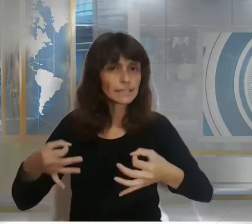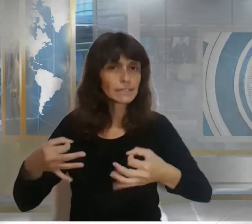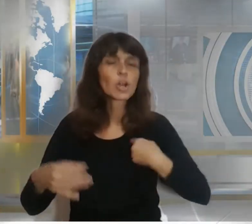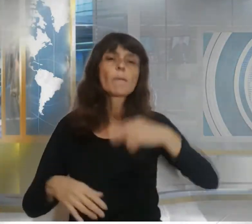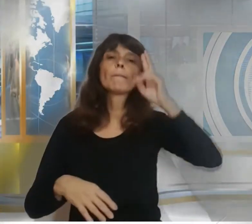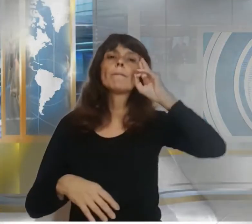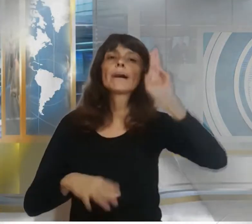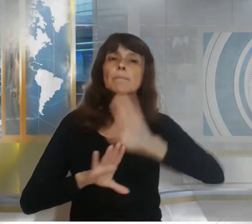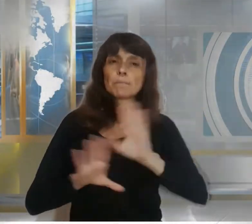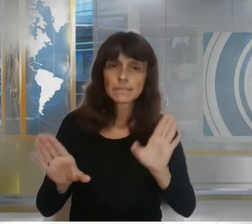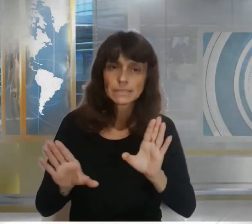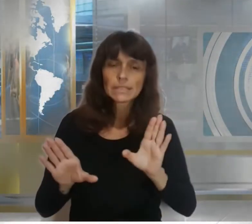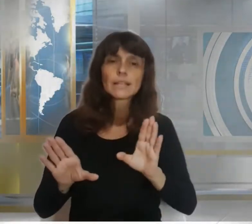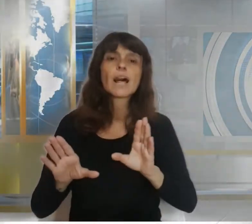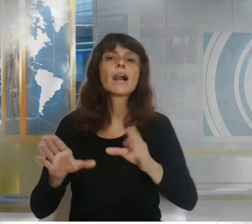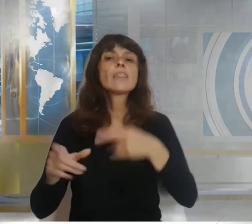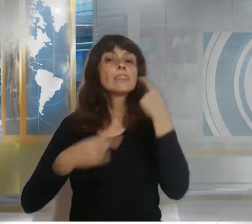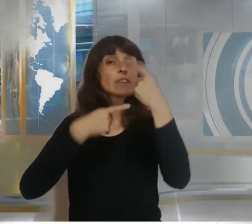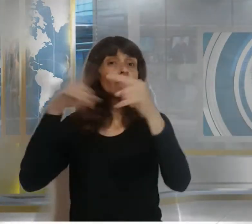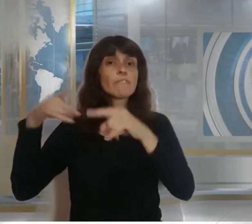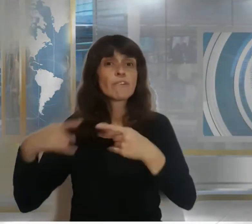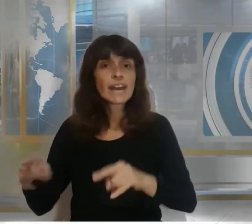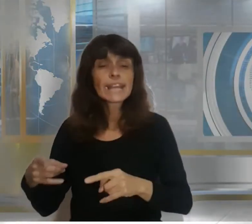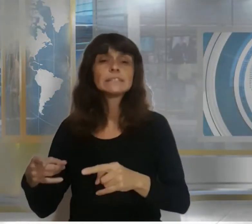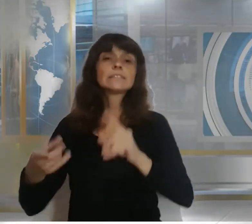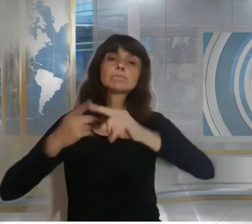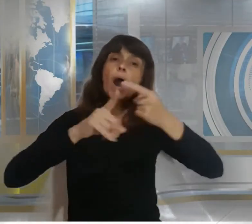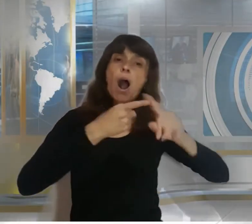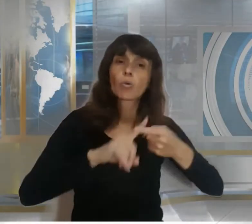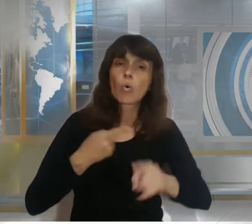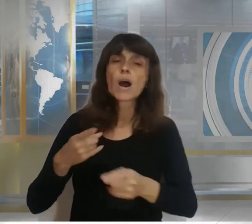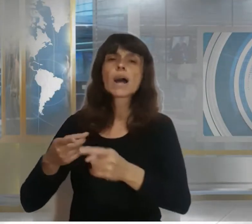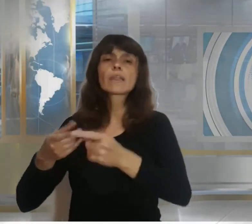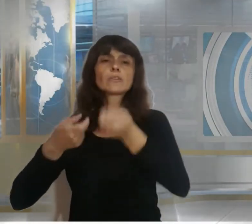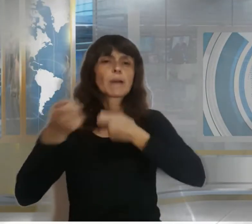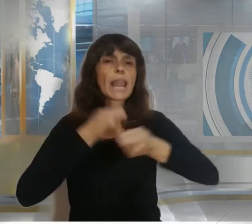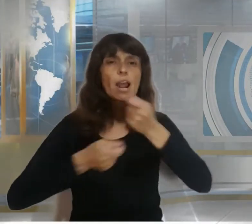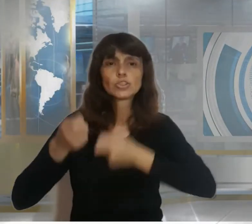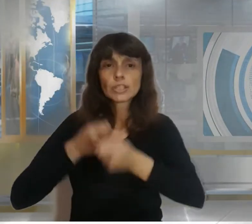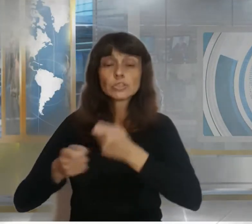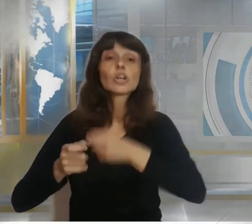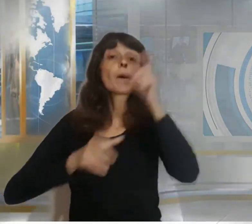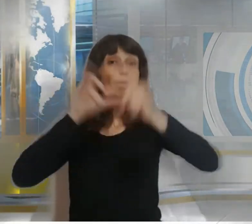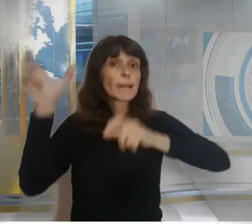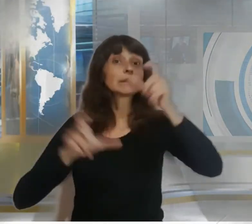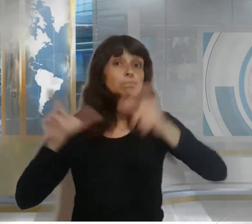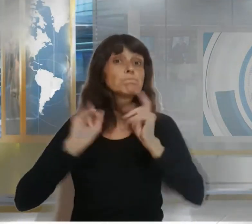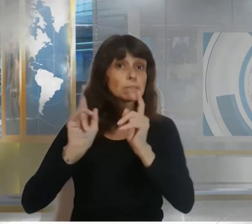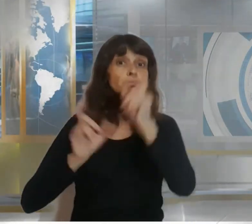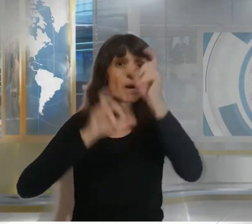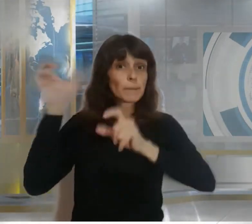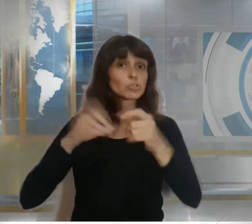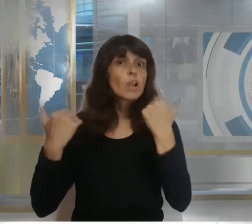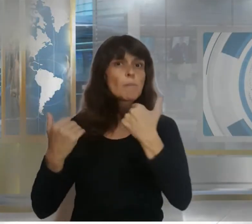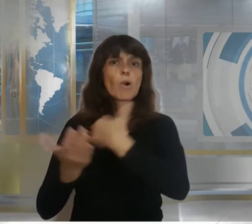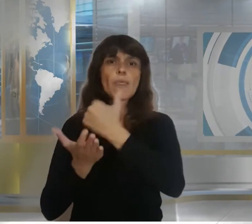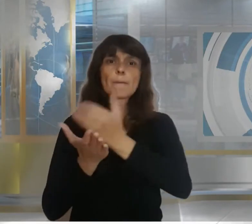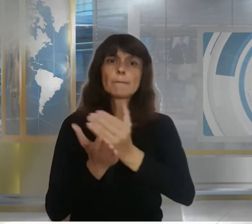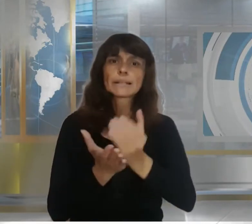de diversas instancias de participación ciudadana convocando a tal fin a las personas usuarias y